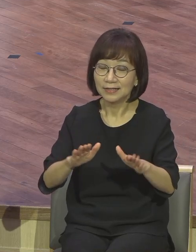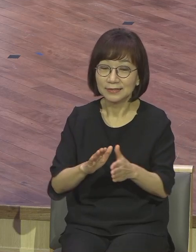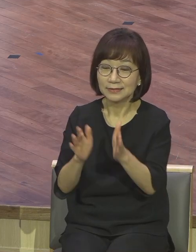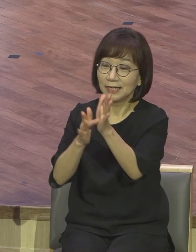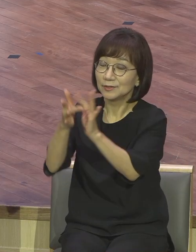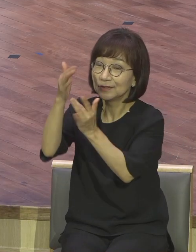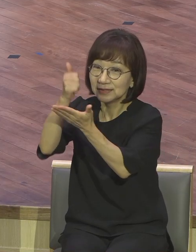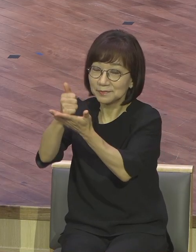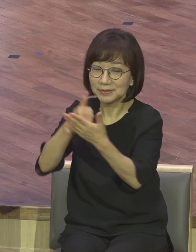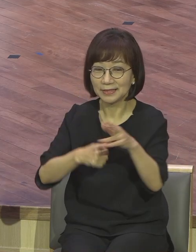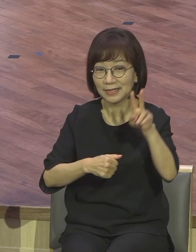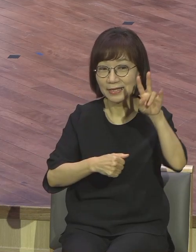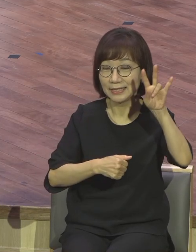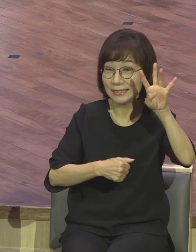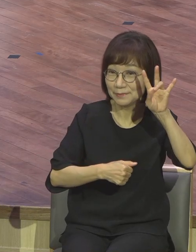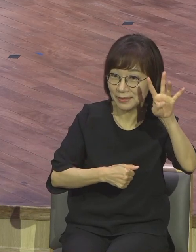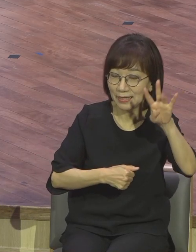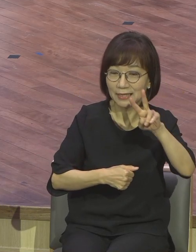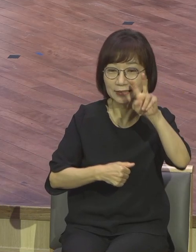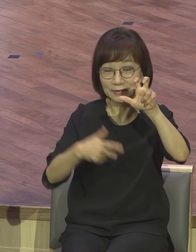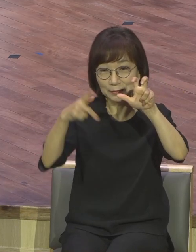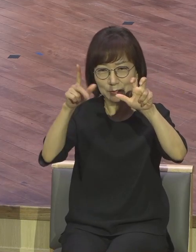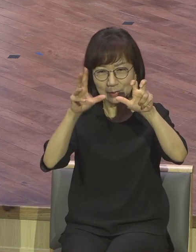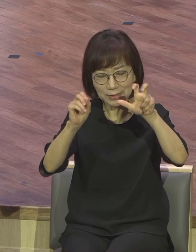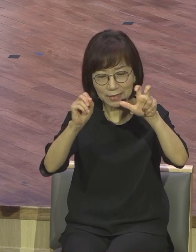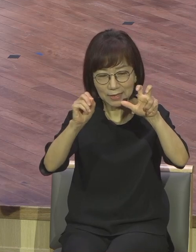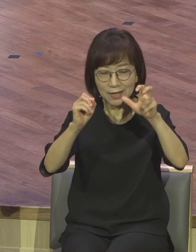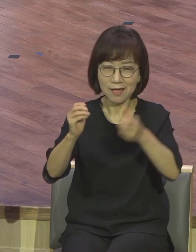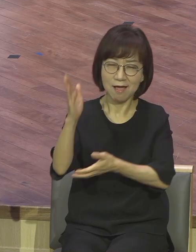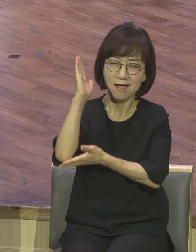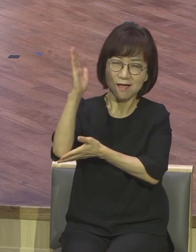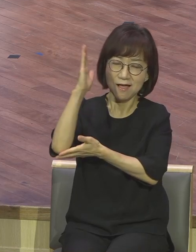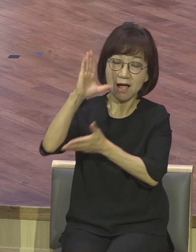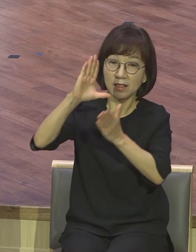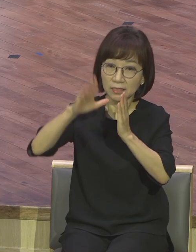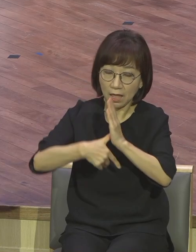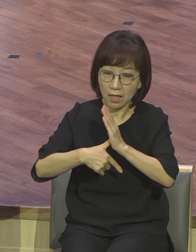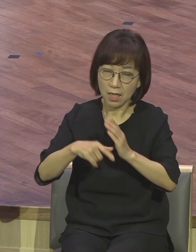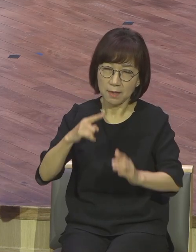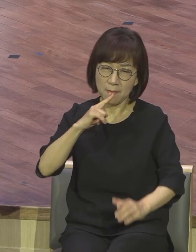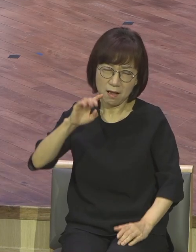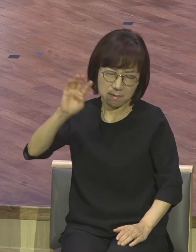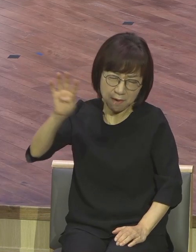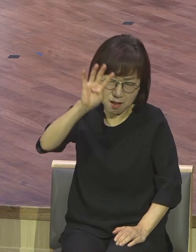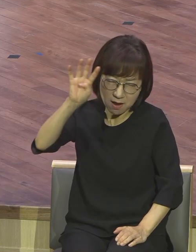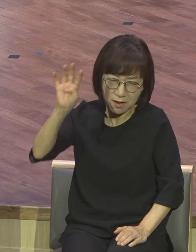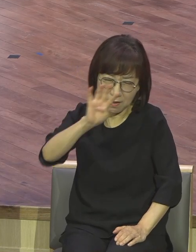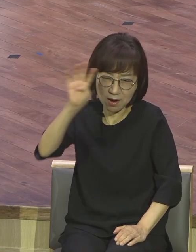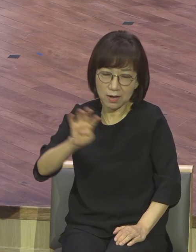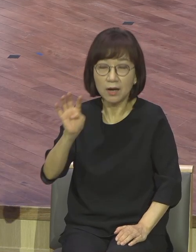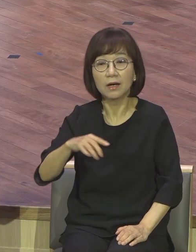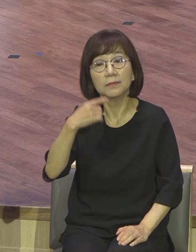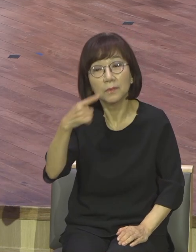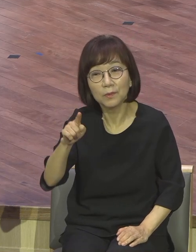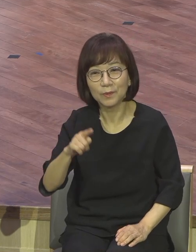25장을 통해서 반복적으로 강조하는 표현이 있습니다. 그것이 바로 오늘 제목입니다.